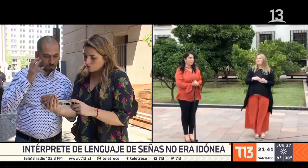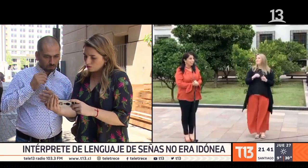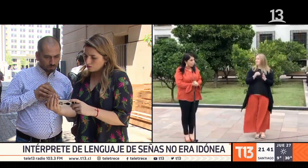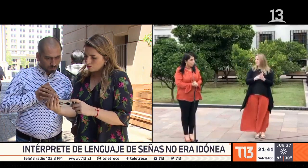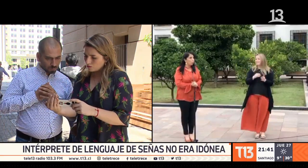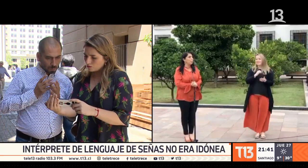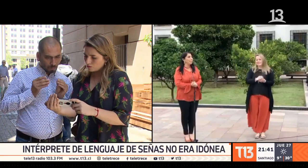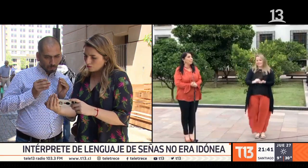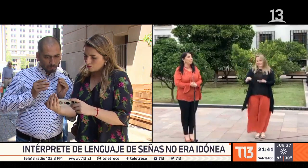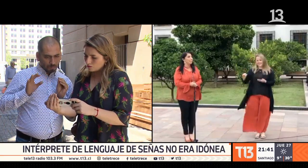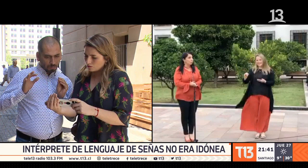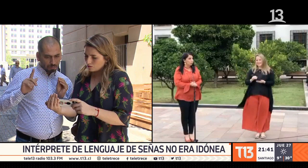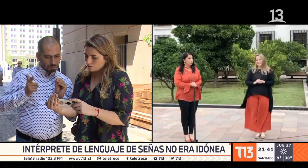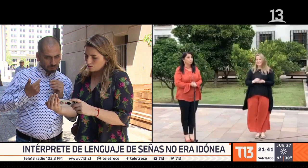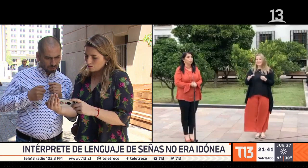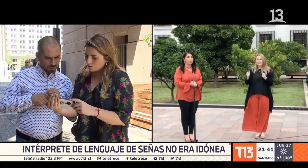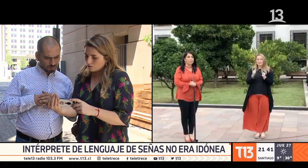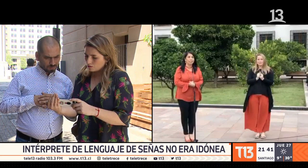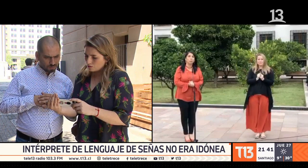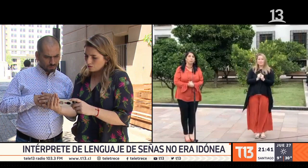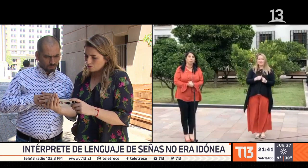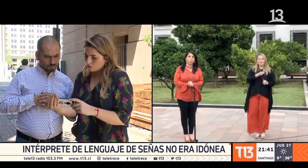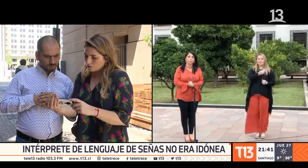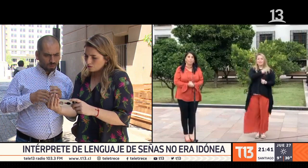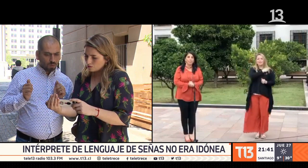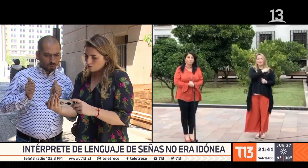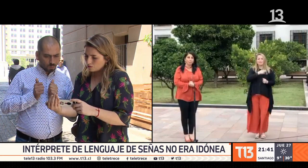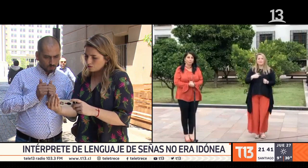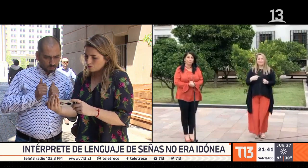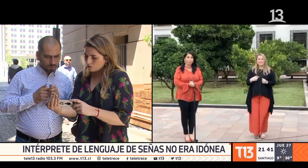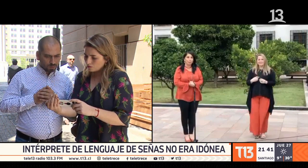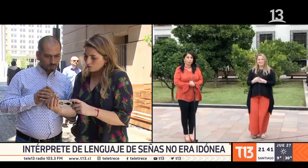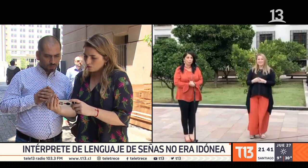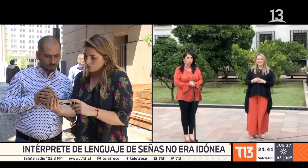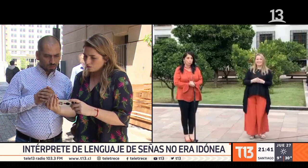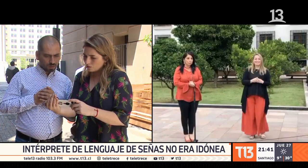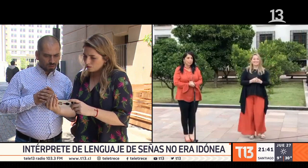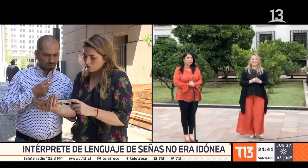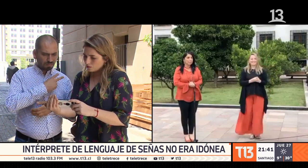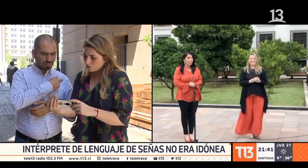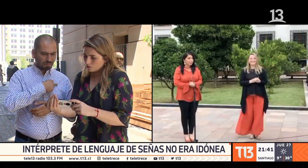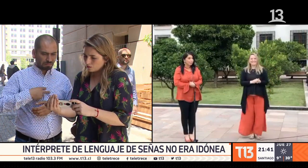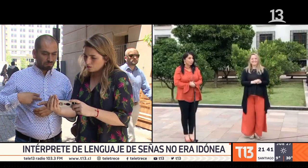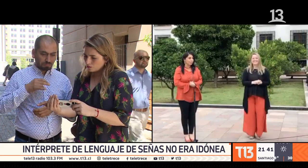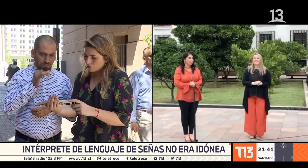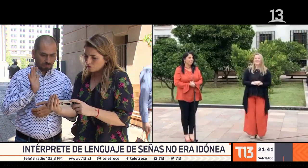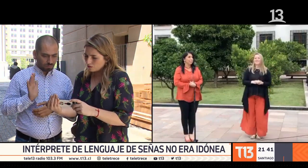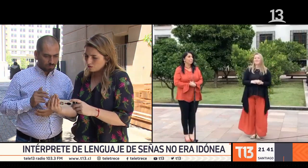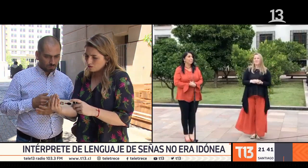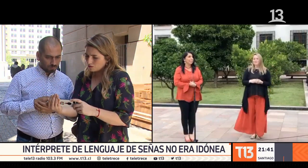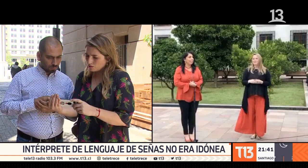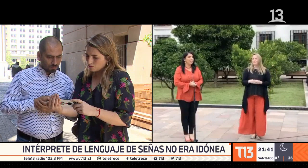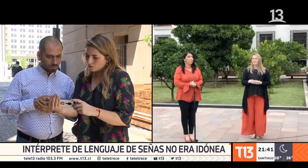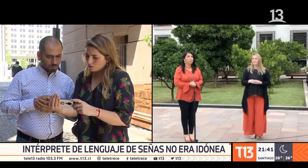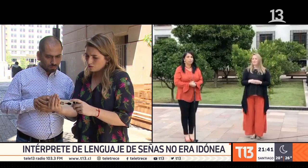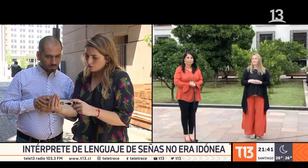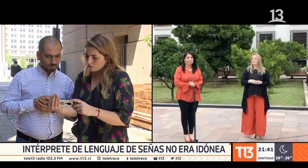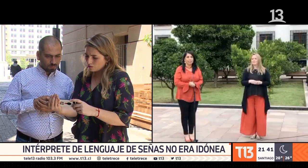sigue hablando que no entiendo lo que dice, juntos, no entiendo una señal que está haciendo ahora.